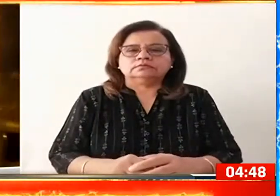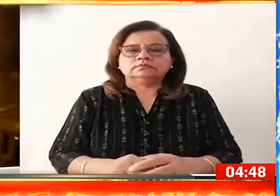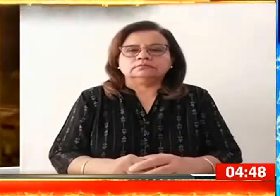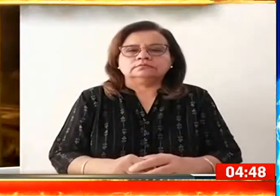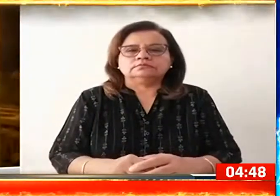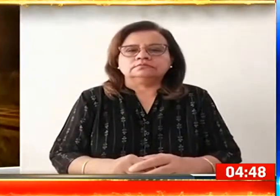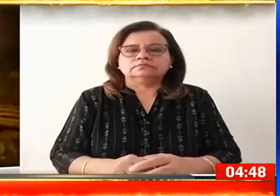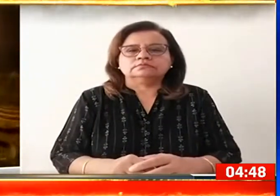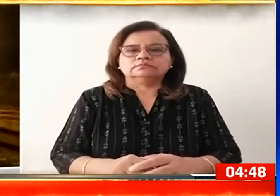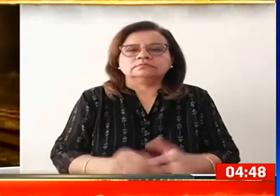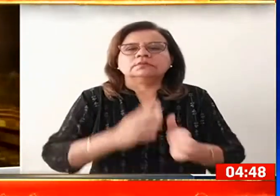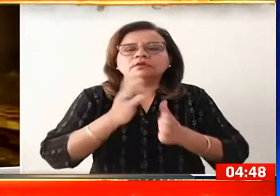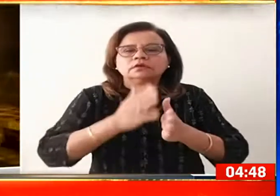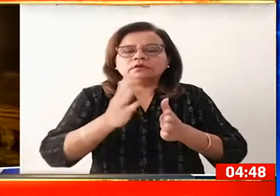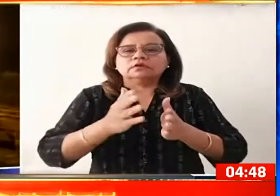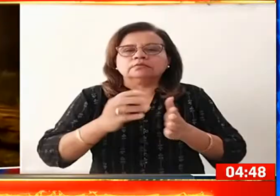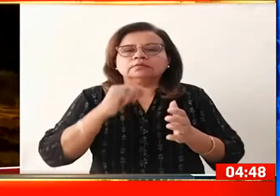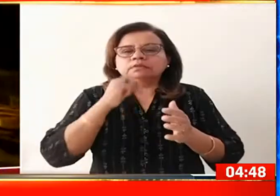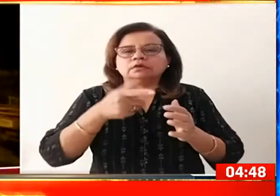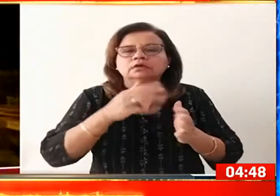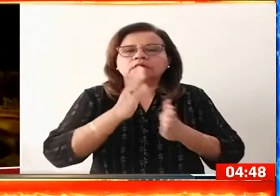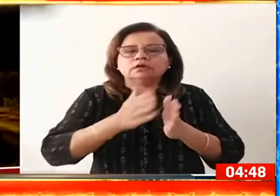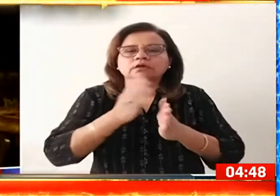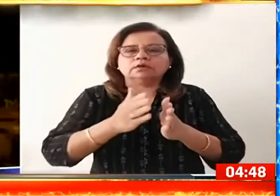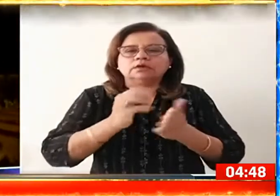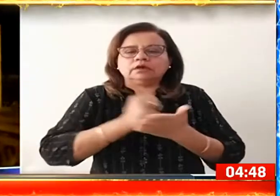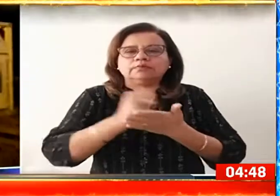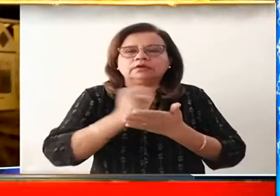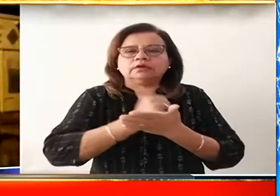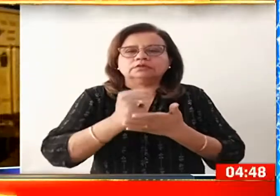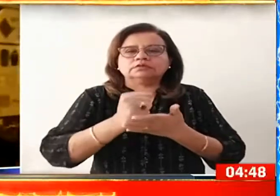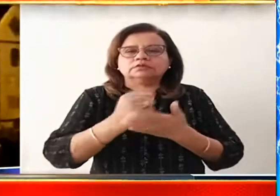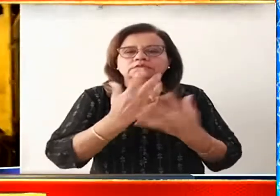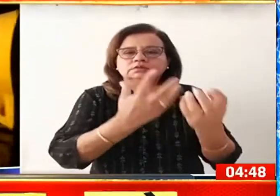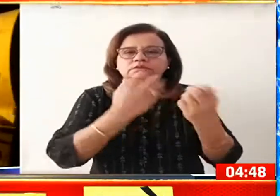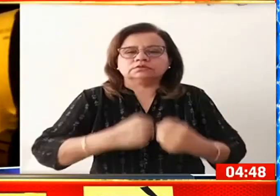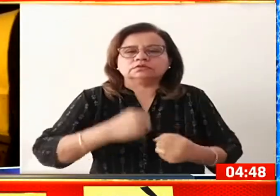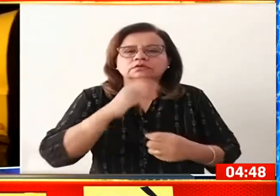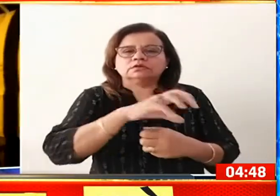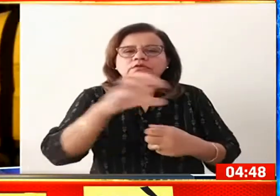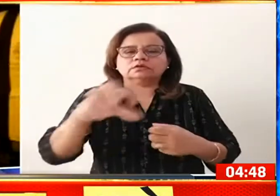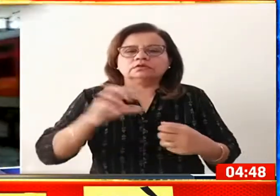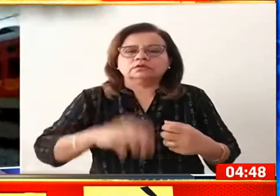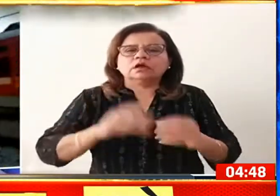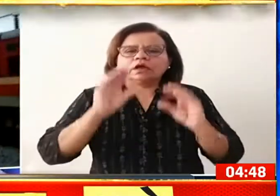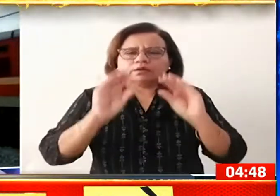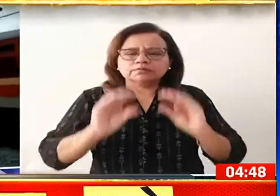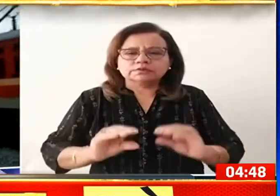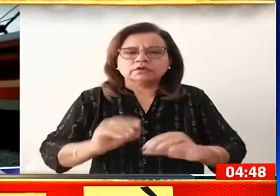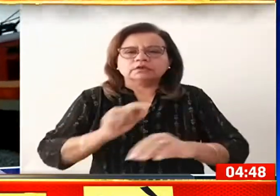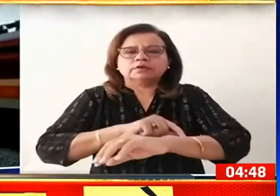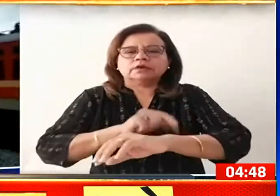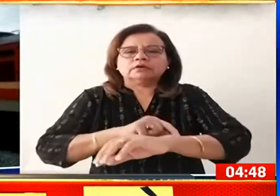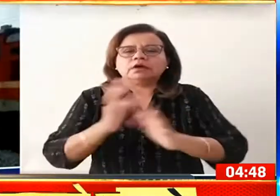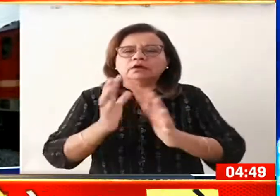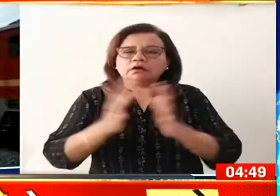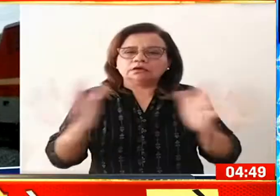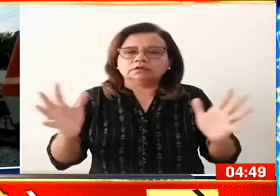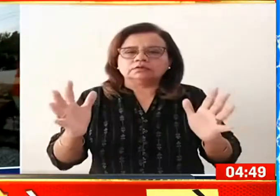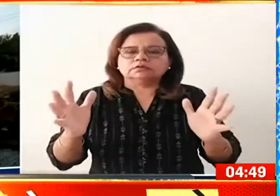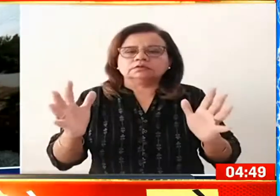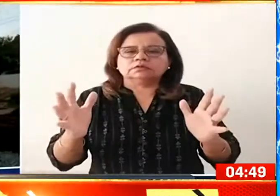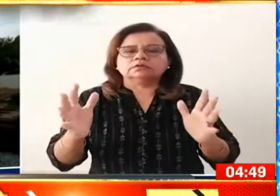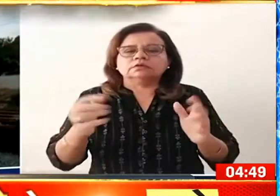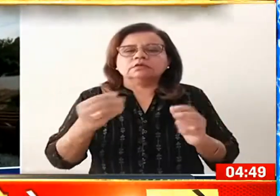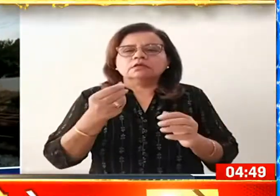रेल मंत्राले ने कहा कि रेलवे का प्रयास है कि जरूरत मंद राजियों को कम से कम समय में अधिक से अधिक तरल